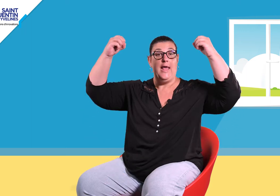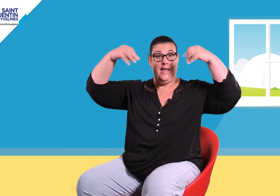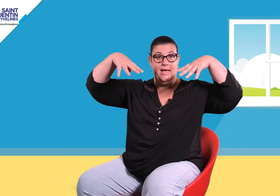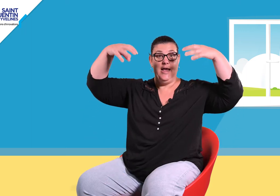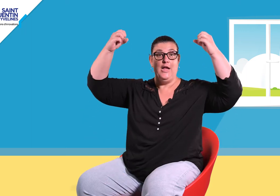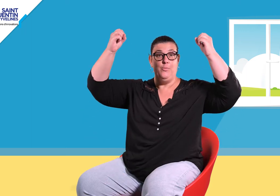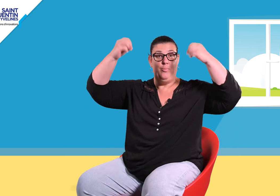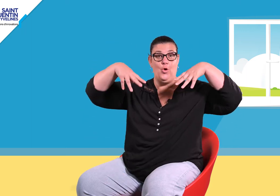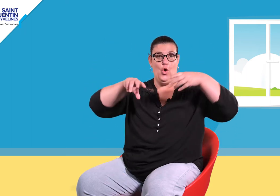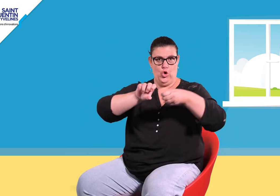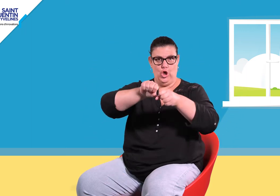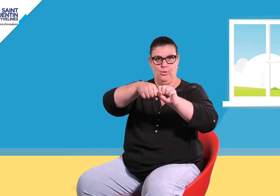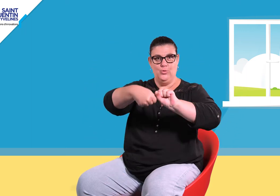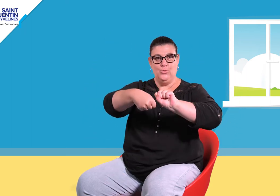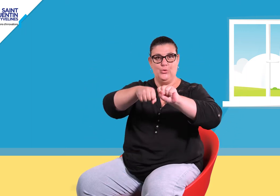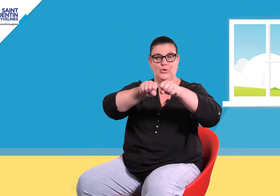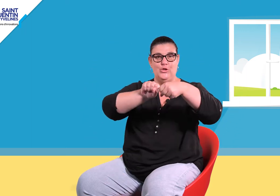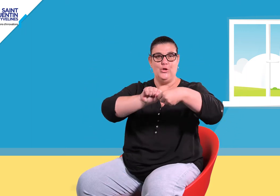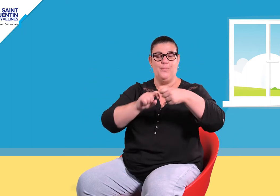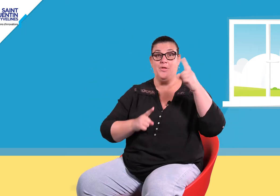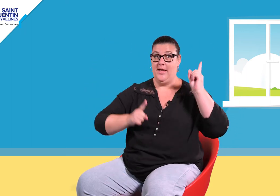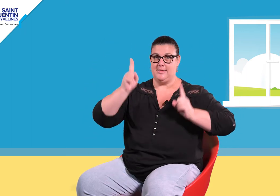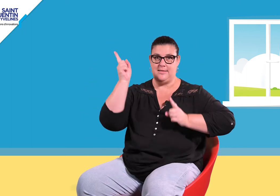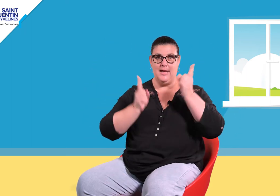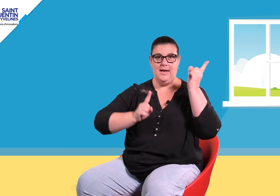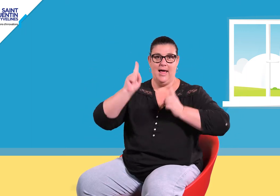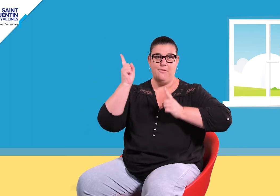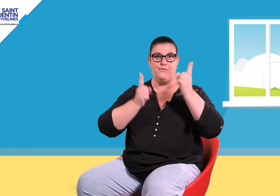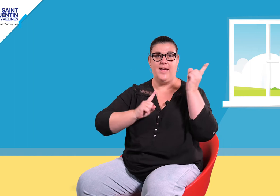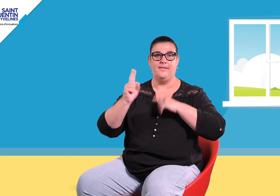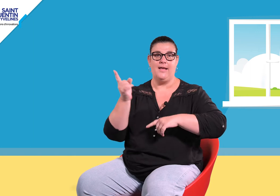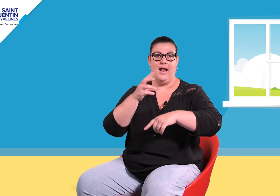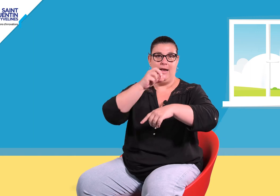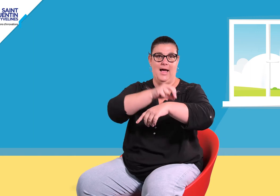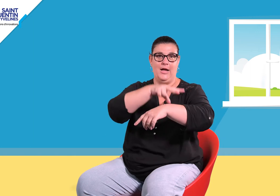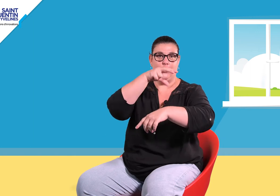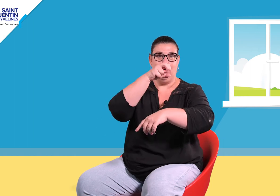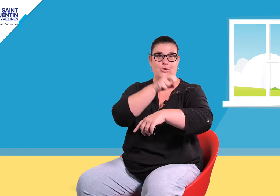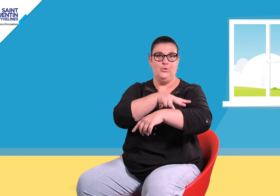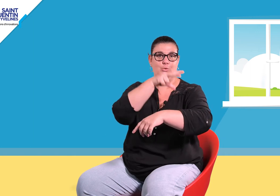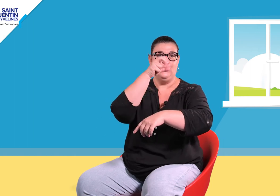Il pleut, il mouille C'est la fête à la grenouille